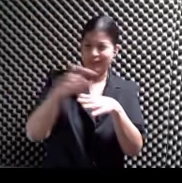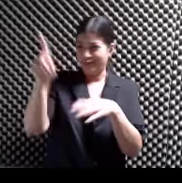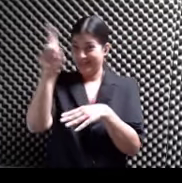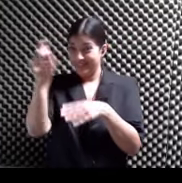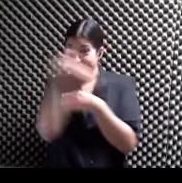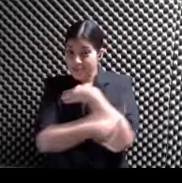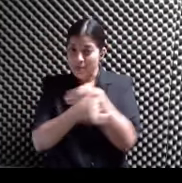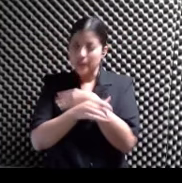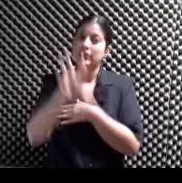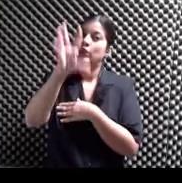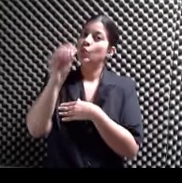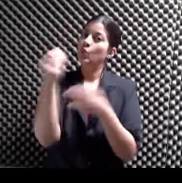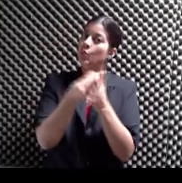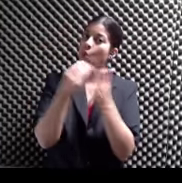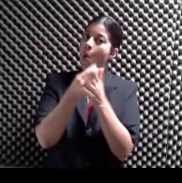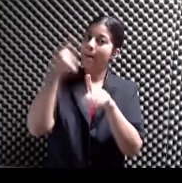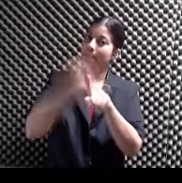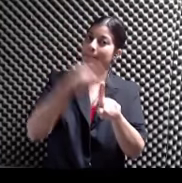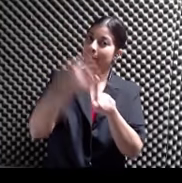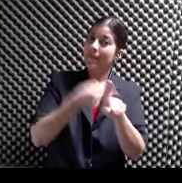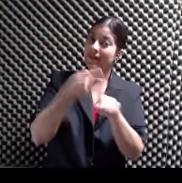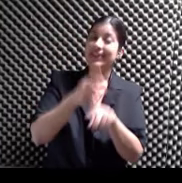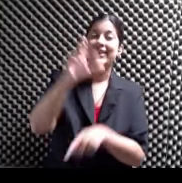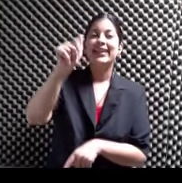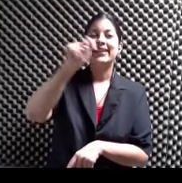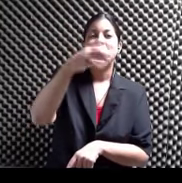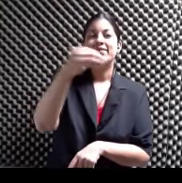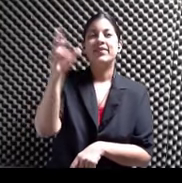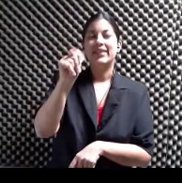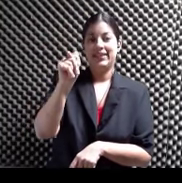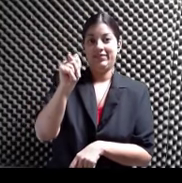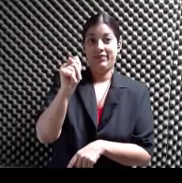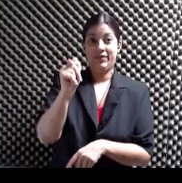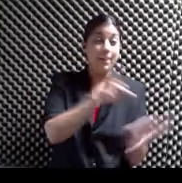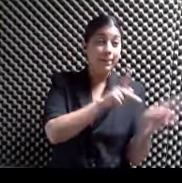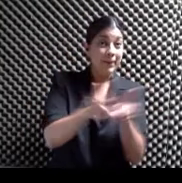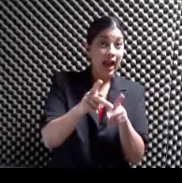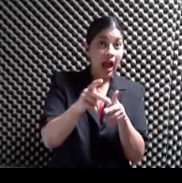dólares al mes GoFund de AT&T El plan ilimitado Es un contrato más completo Detalles en la parte